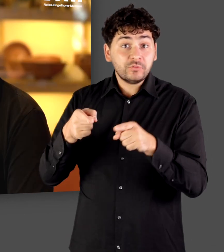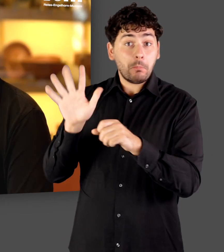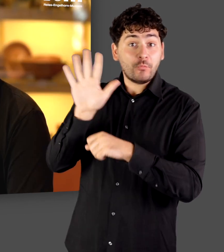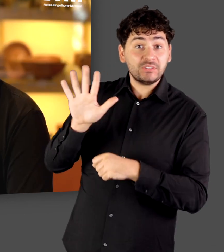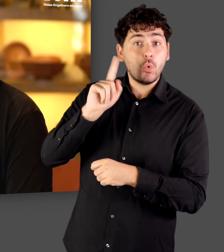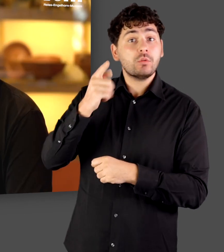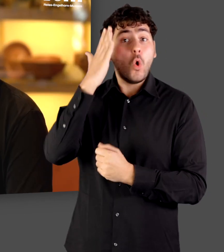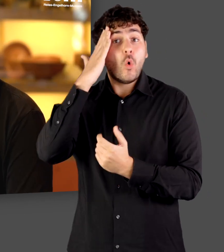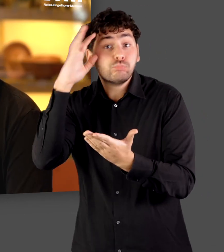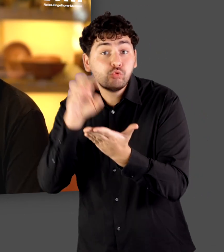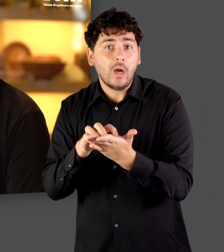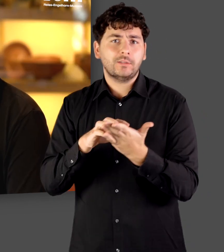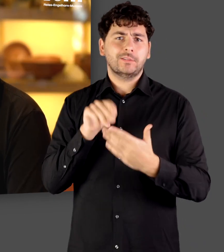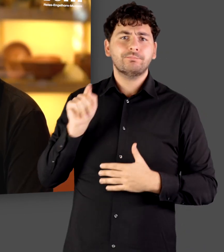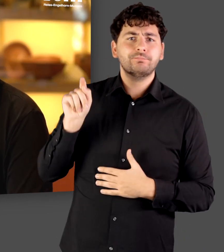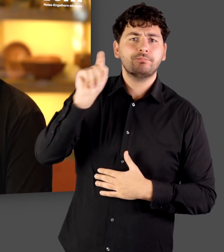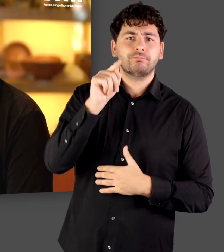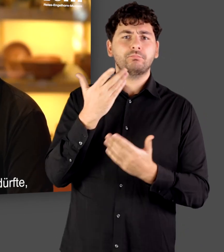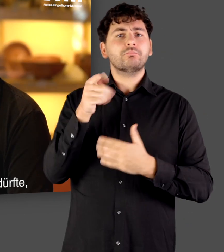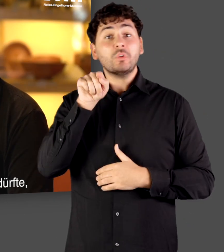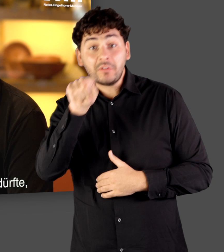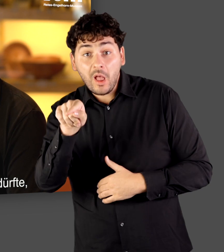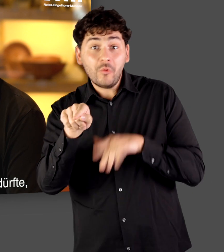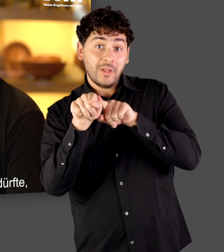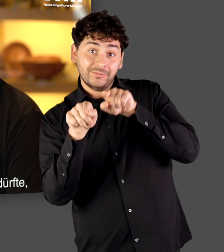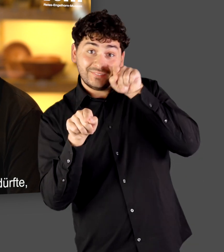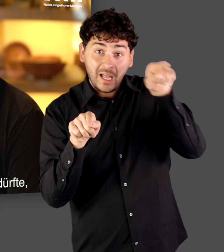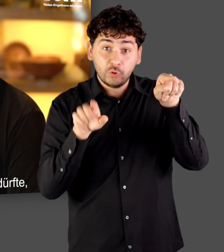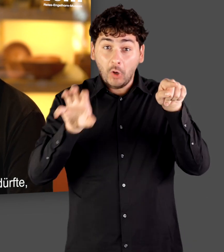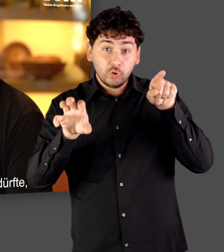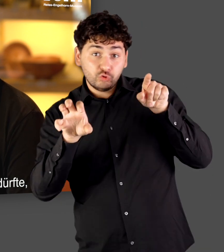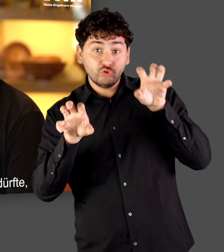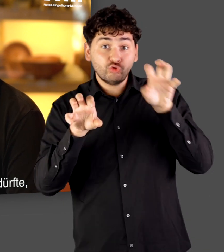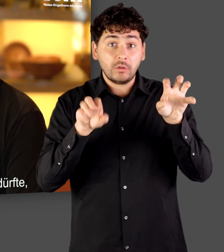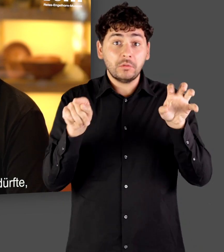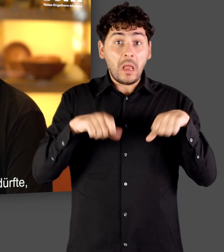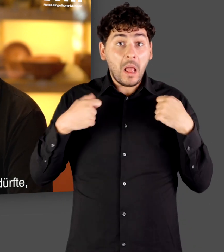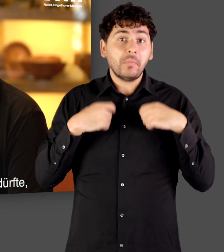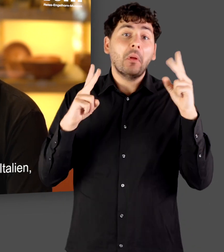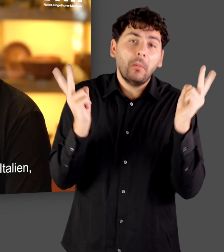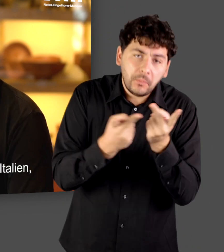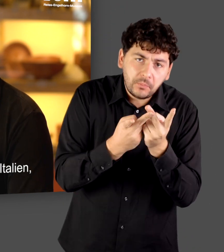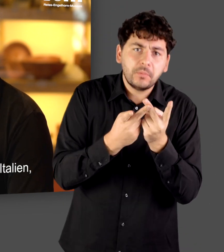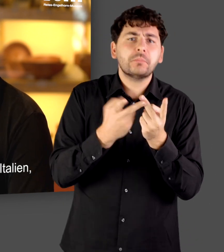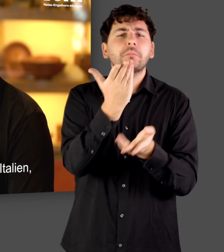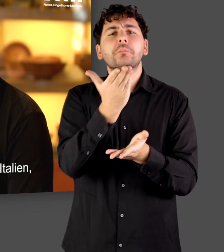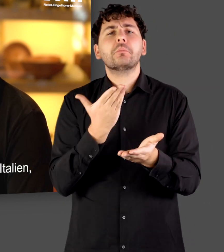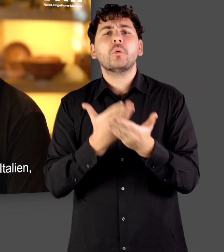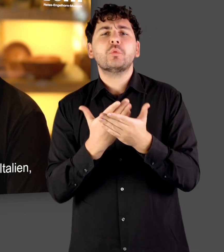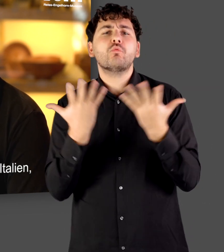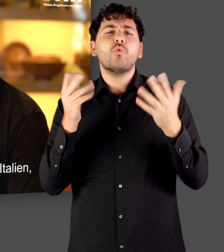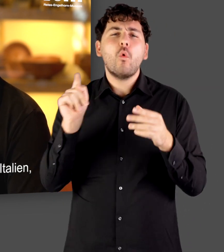dass egal ob in der Provinz oder in der Hauptstadt ein Stadtbewohner ein ähnliches Leben geführt haben dürfte, ebenso wie ein